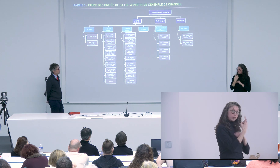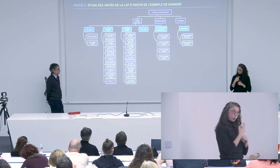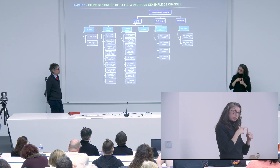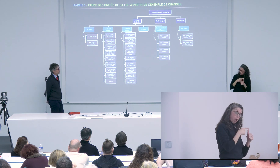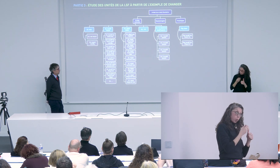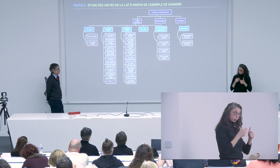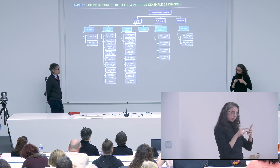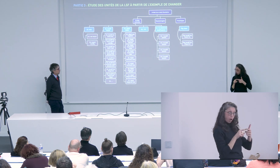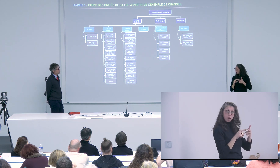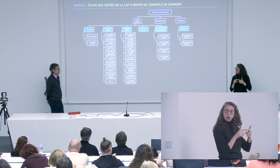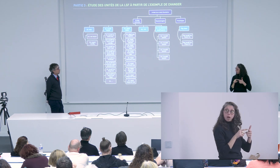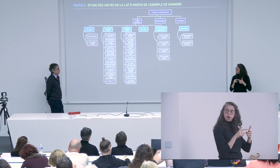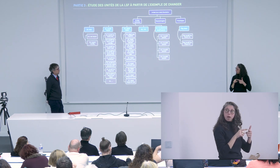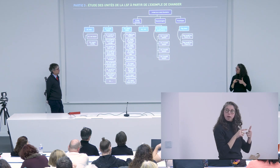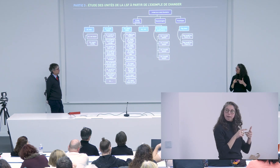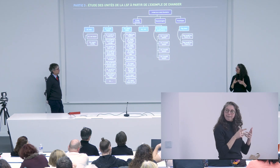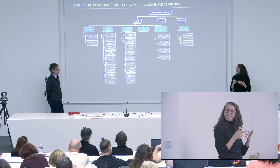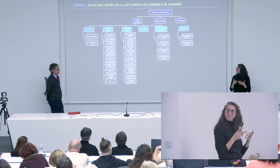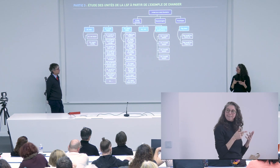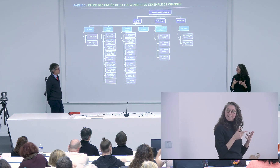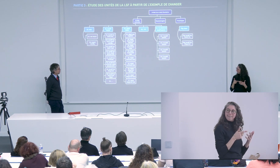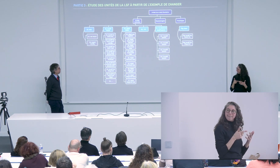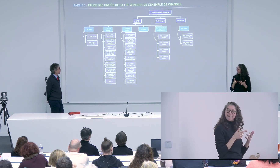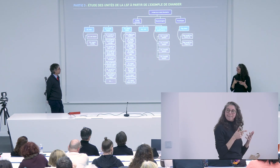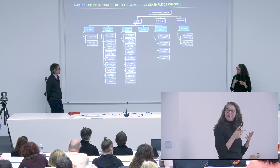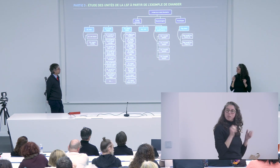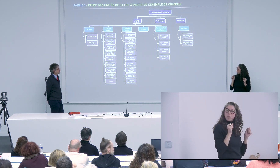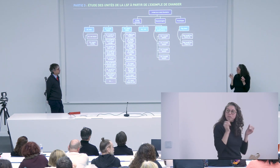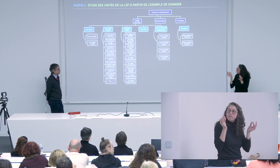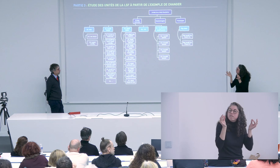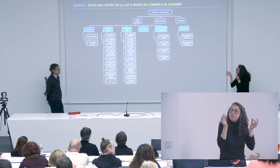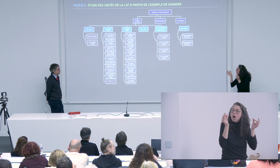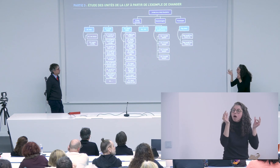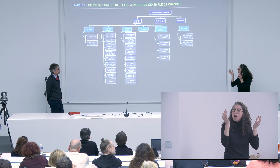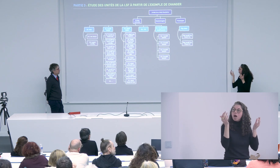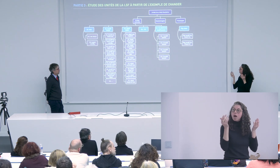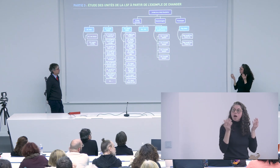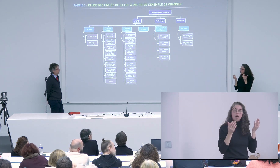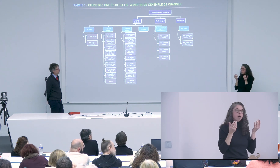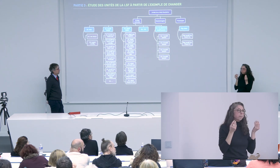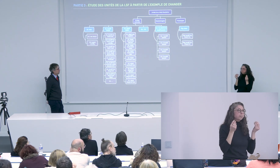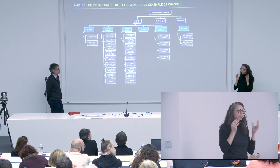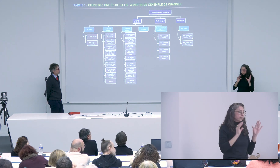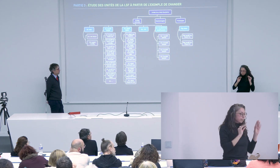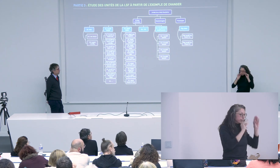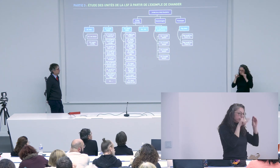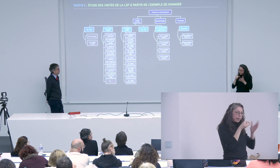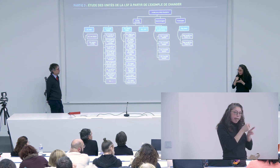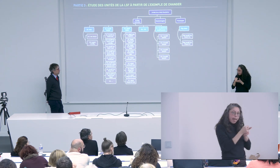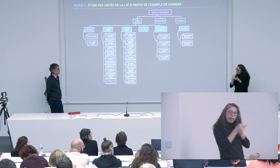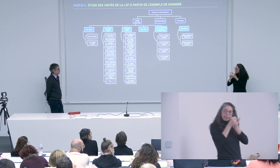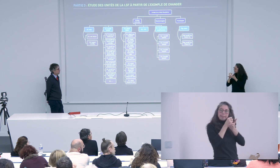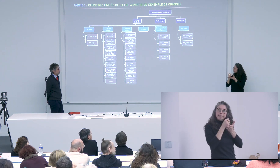pas été assez clair donc est-ce que finalement c'était plutôt avec enfin plutôt ça que je voulais exprimer ou plutôt pas ça